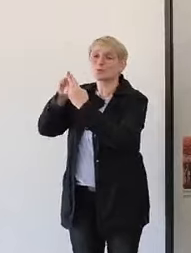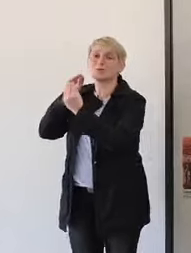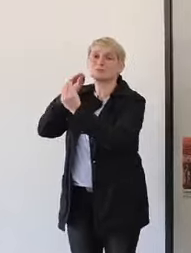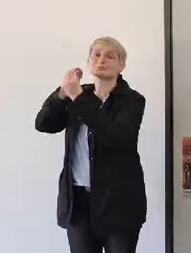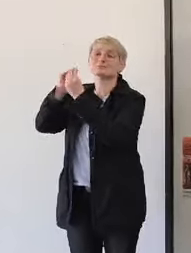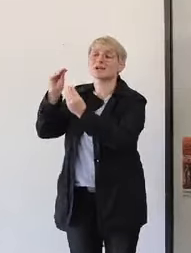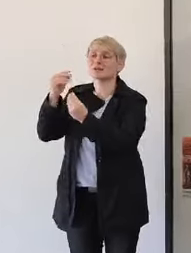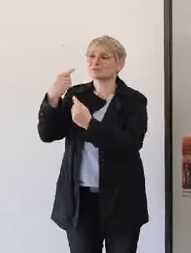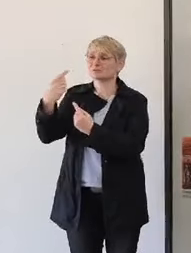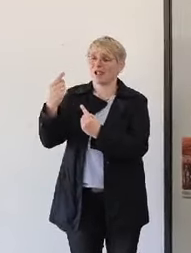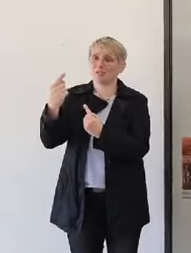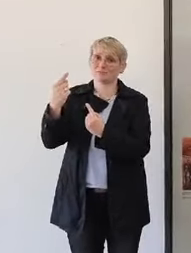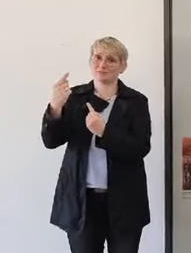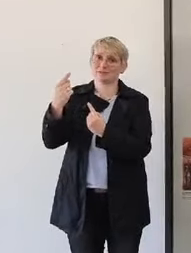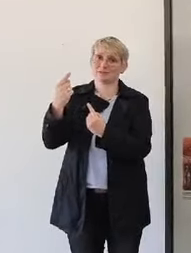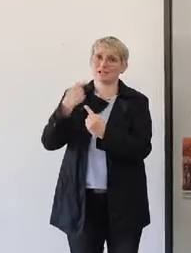den Lausbuben weintest.